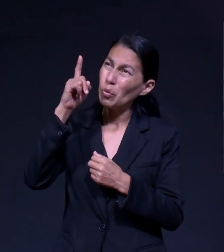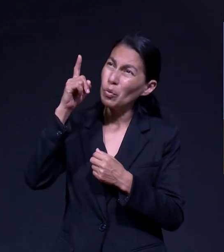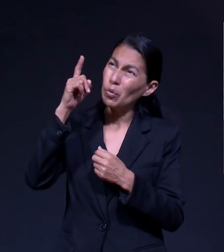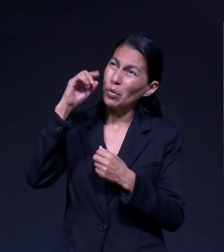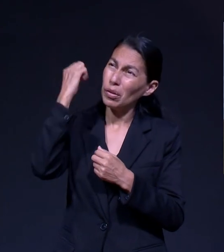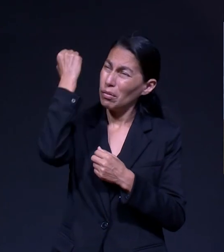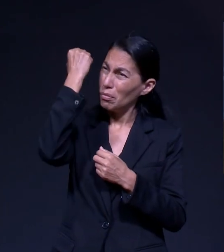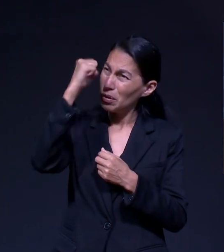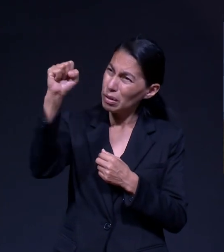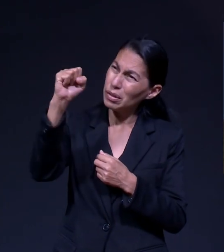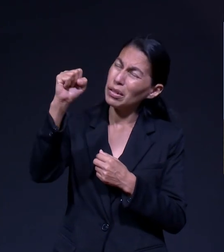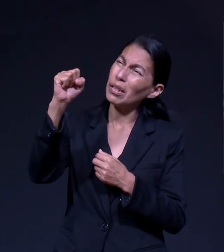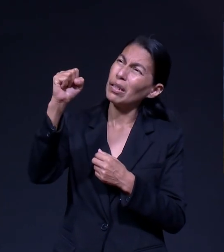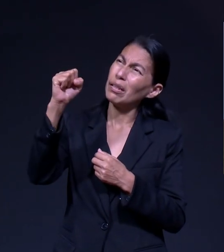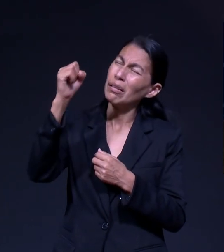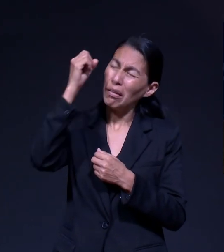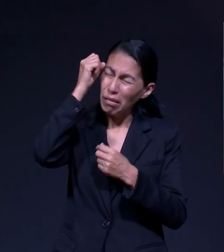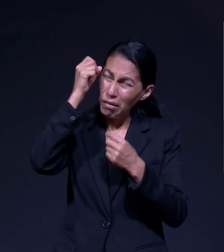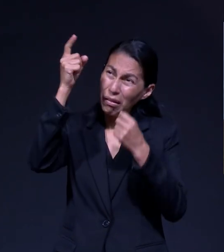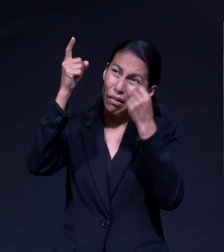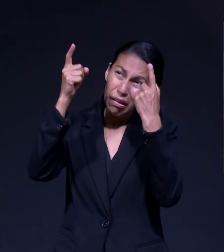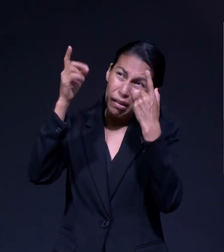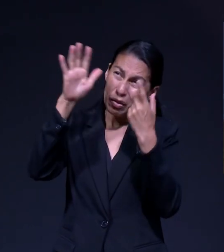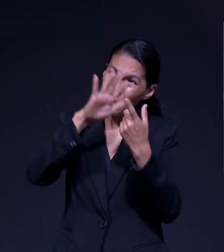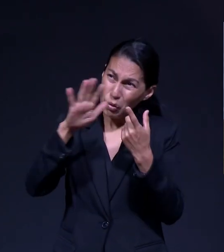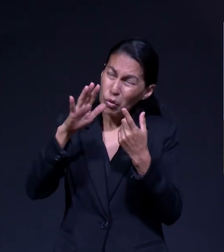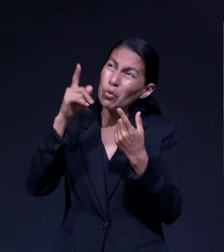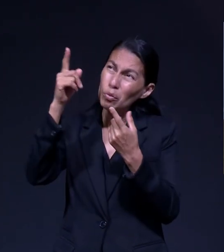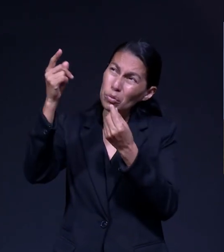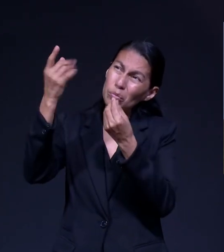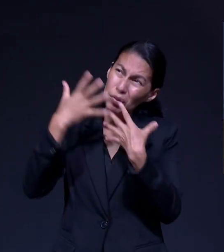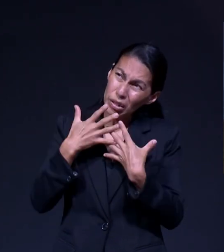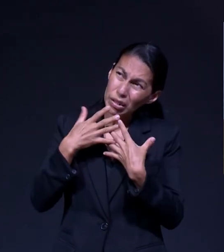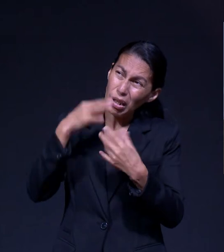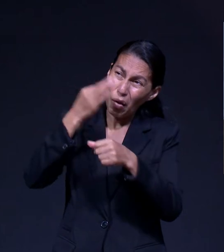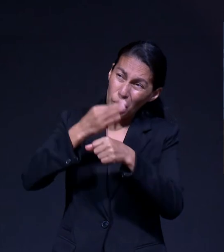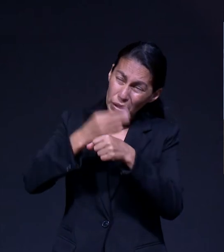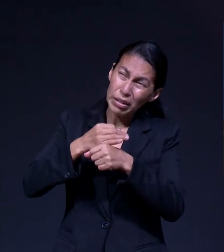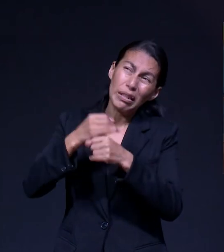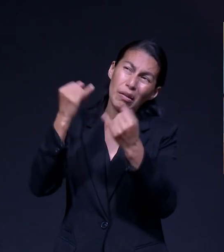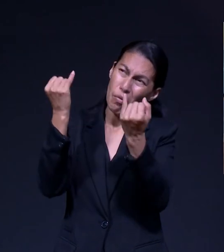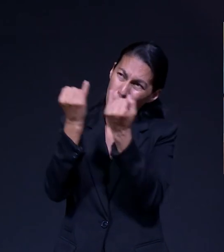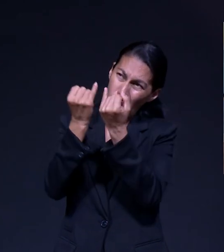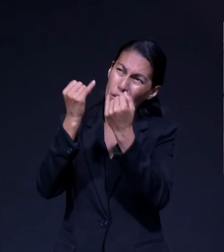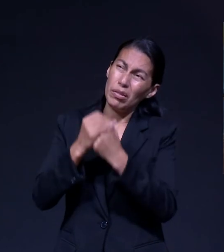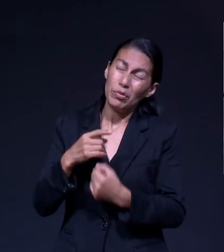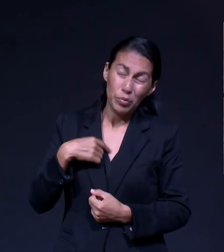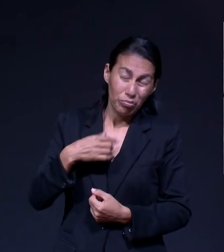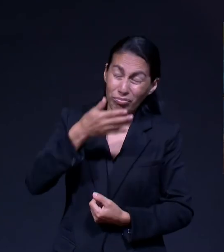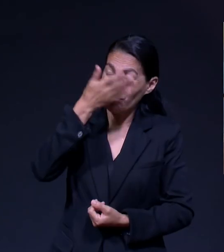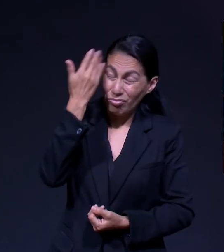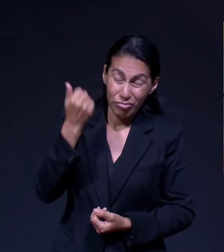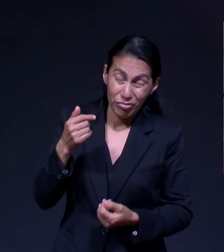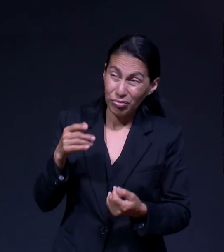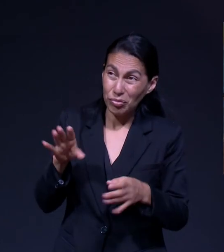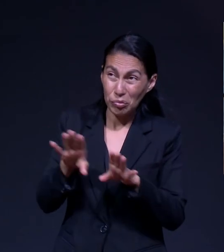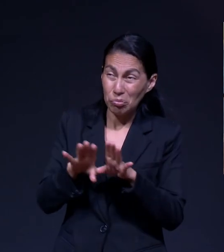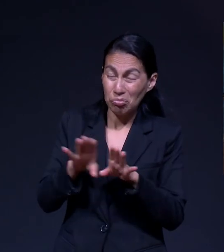Dado Las Ideas Y Le Dije Necesito Que Tú También Me De La Idea Ahora Porque No Sé Hacerlo Entonces Terminé La